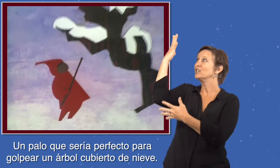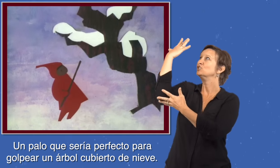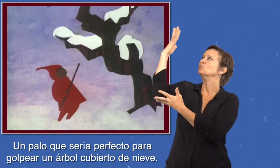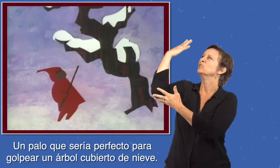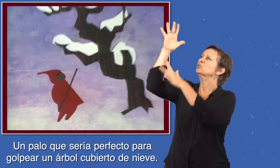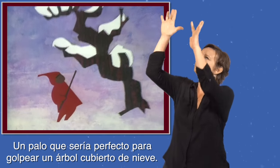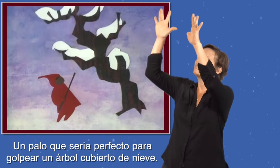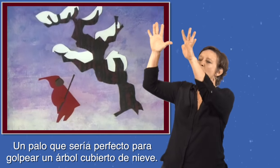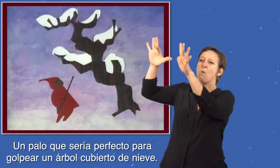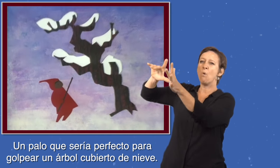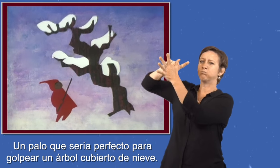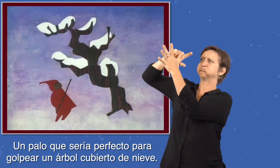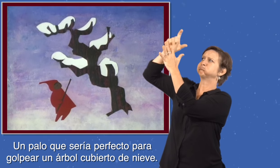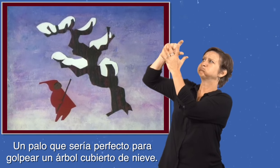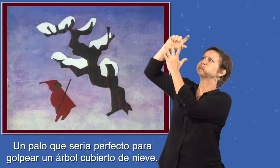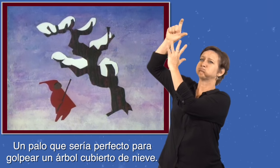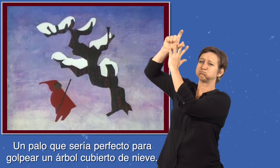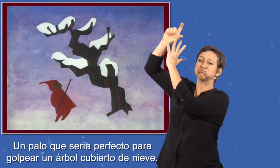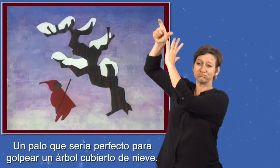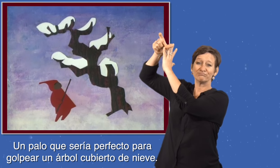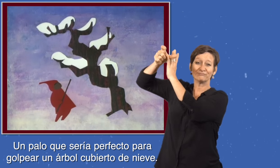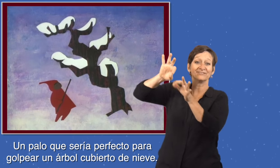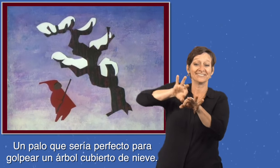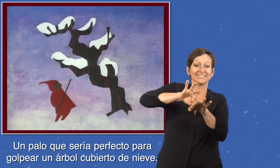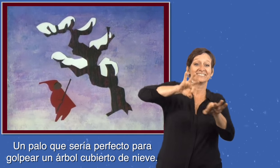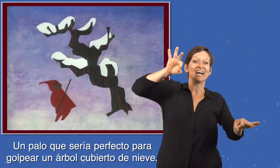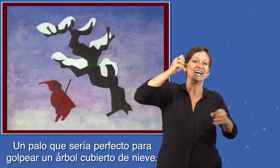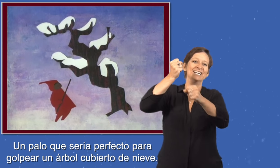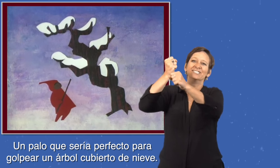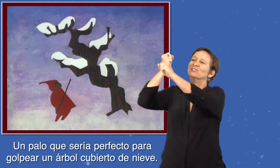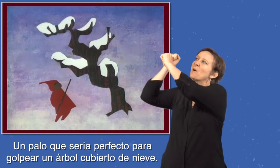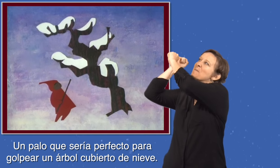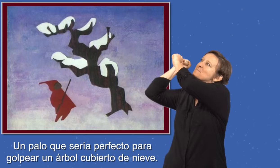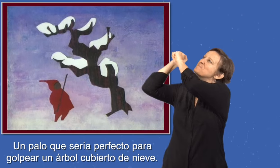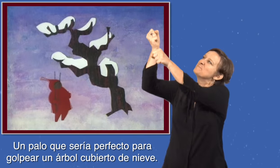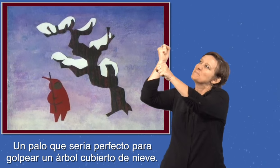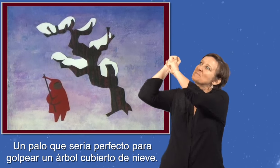perfecto para golpear un árbol cubierto de nieve.